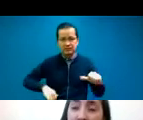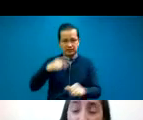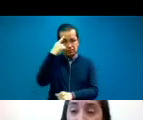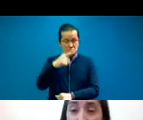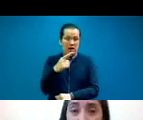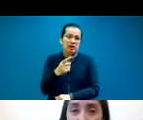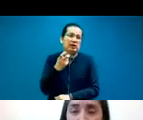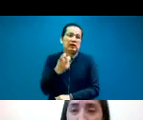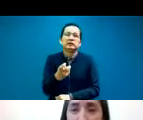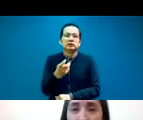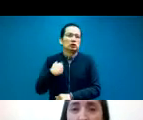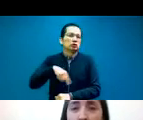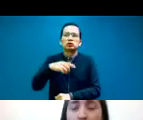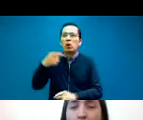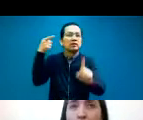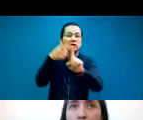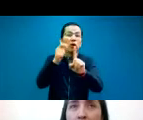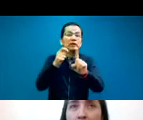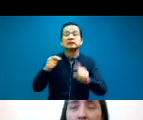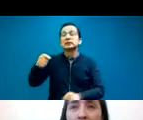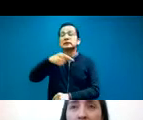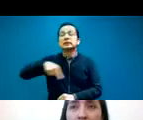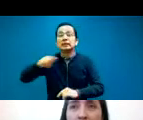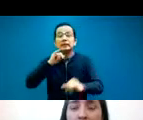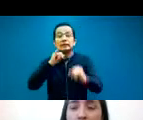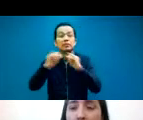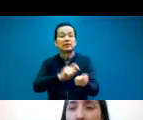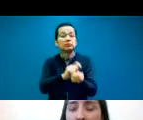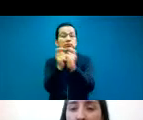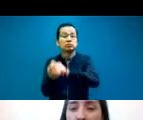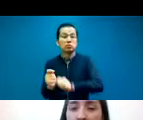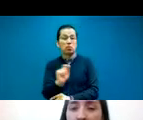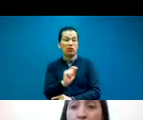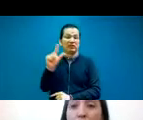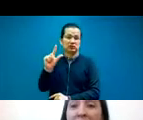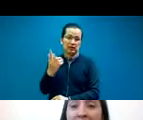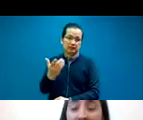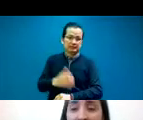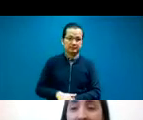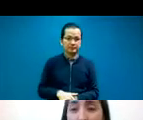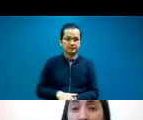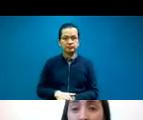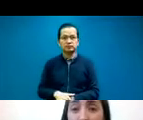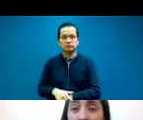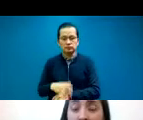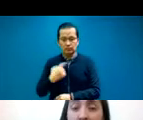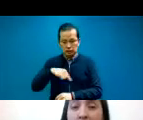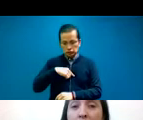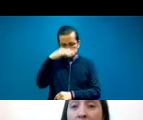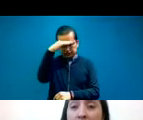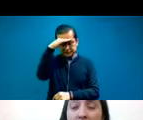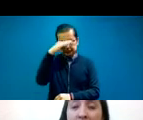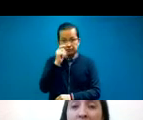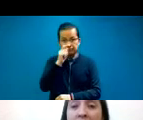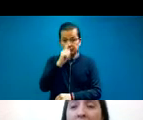profesionalización de los intérpretes. Para nosotros creemos que formalizar el campo de la interpretación de la